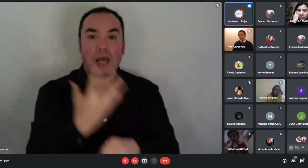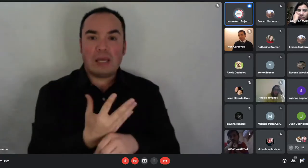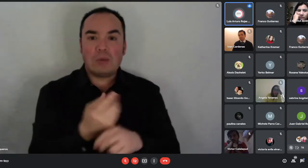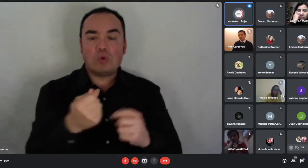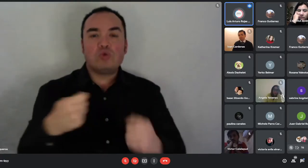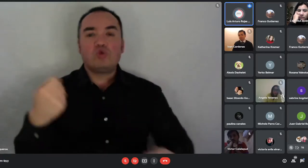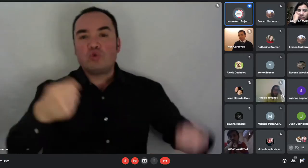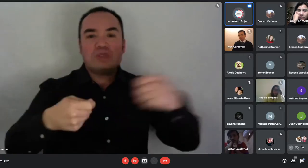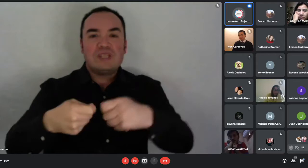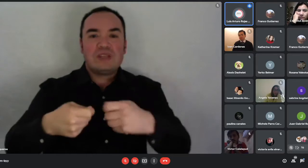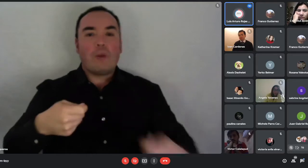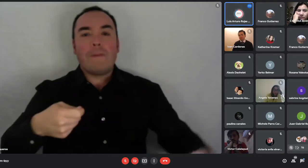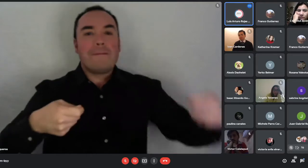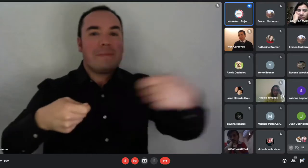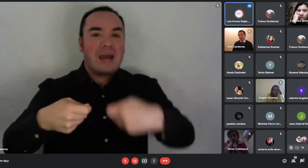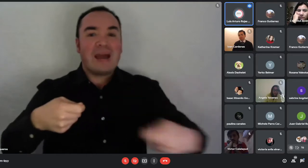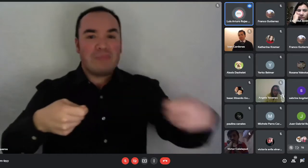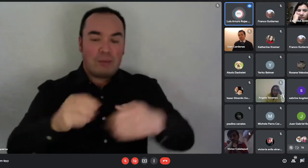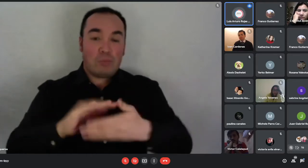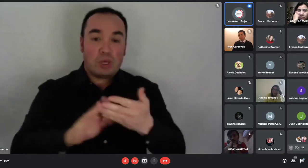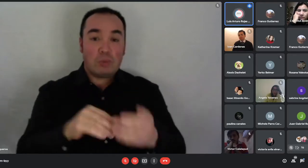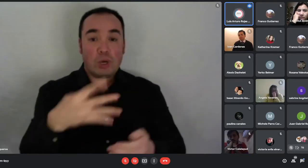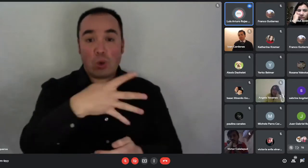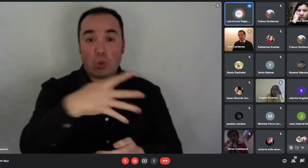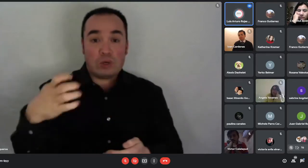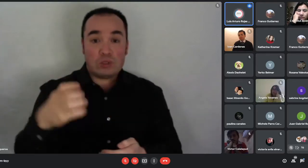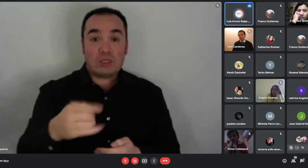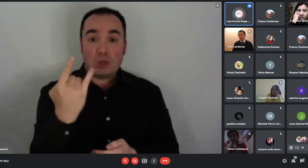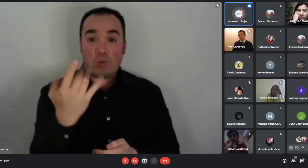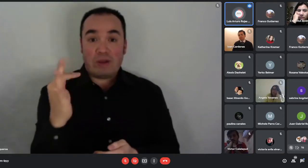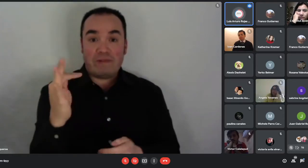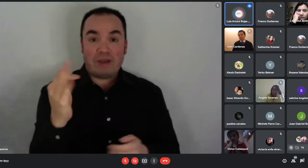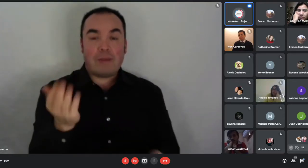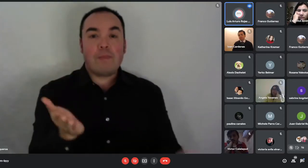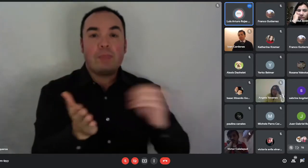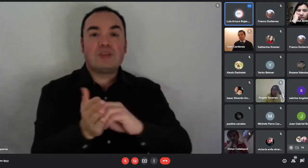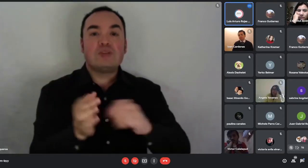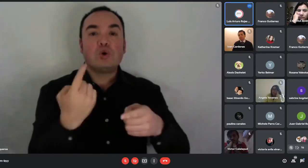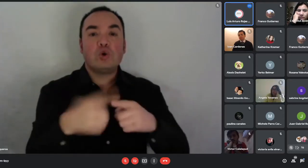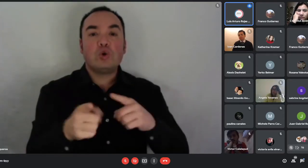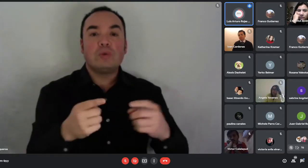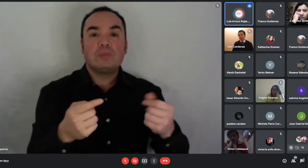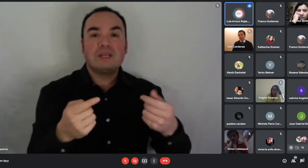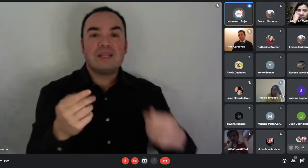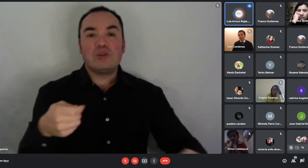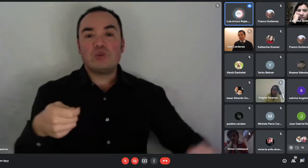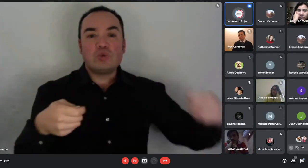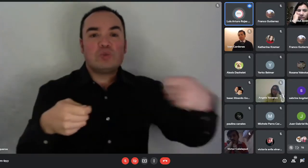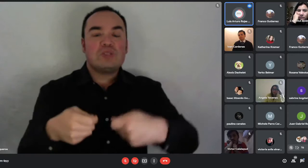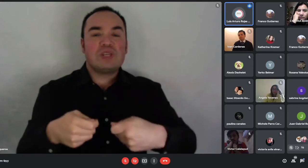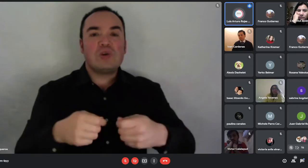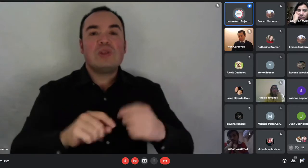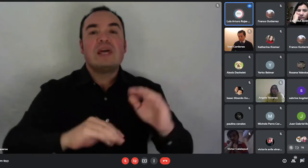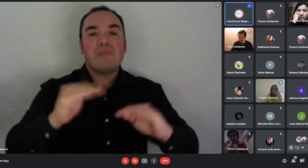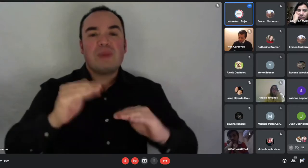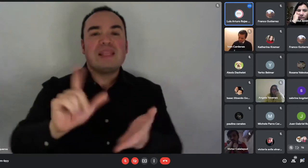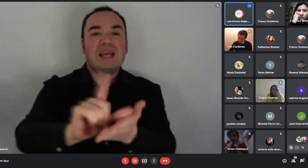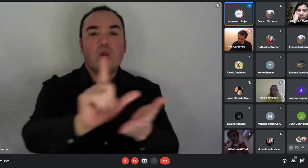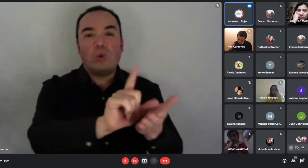sumar un subsidio por localización, que son 200 unidades de fomento más. ¿Qué es un subsidio de localización? Es cuando la